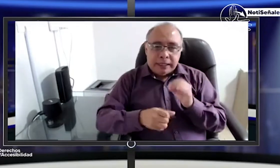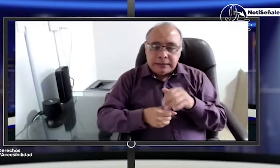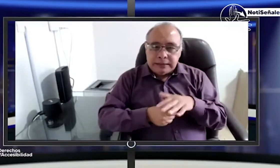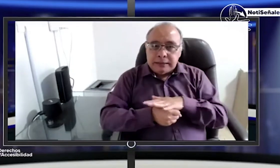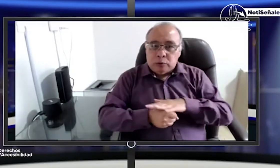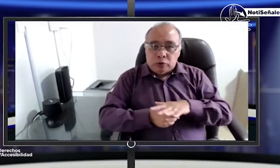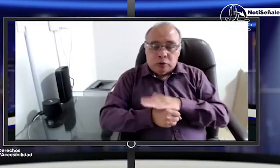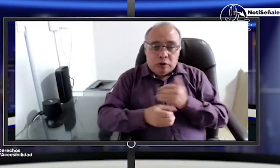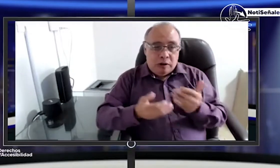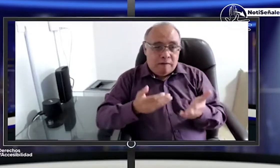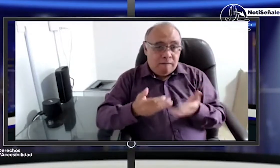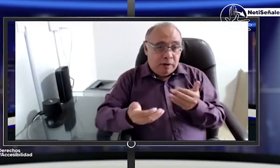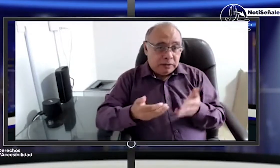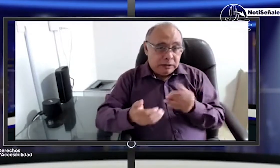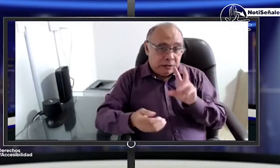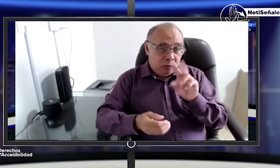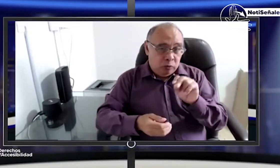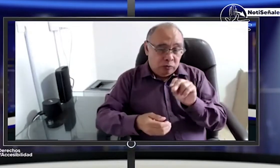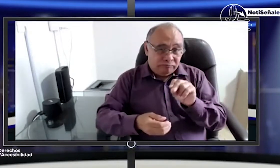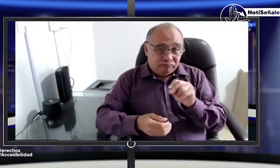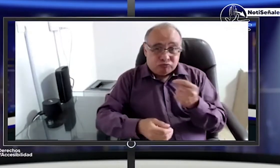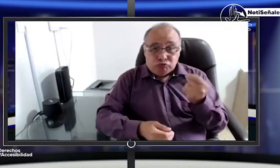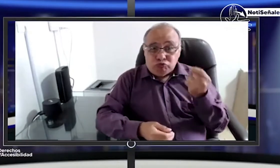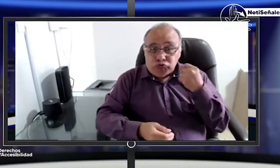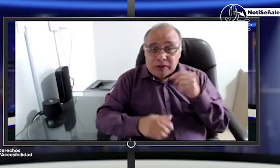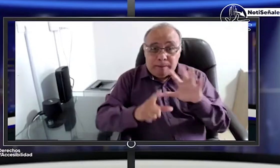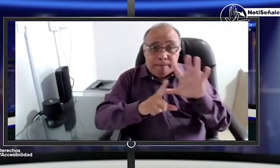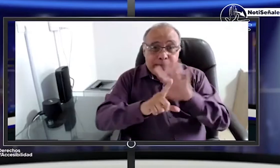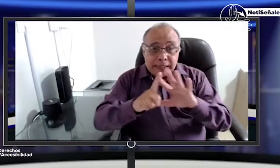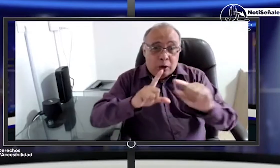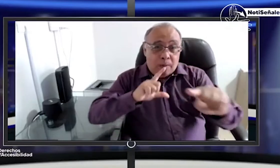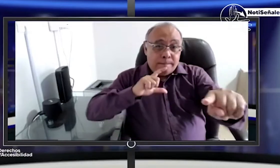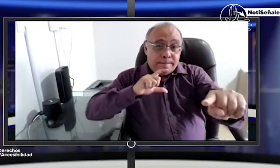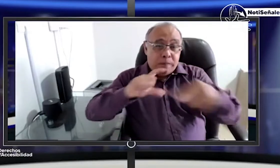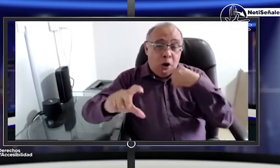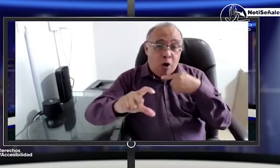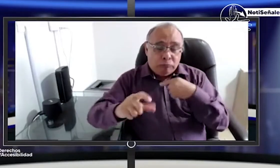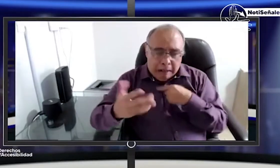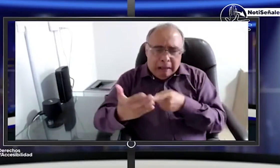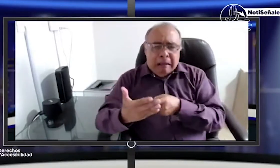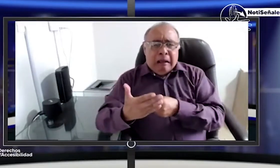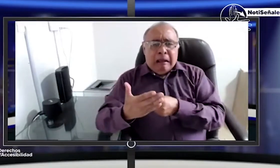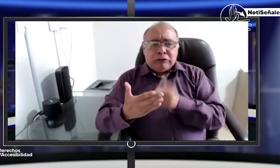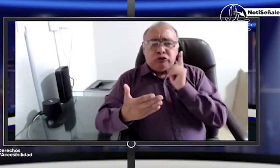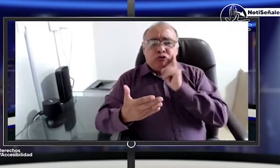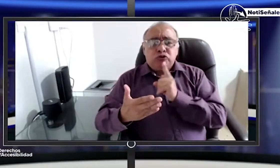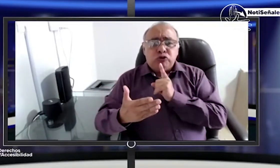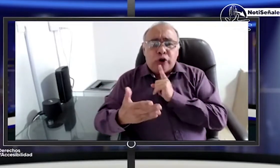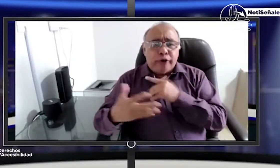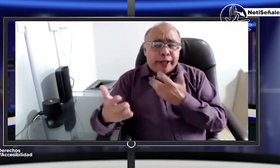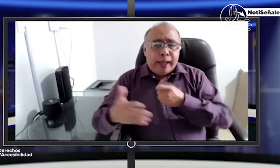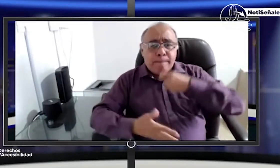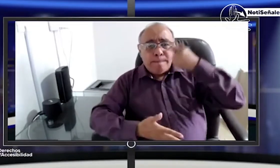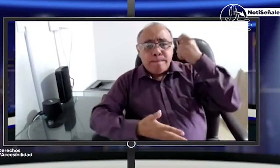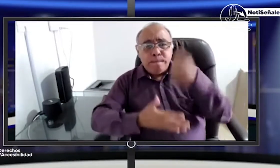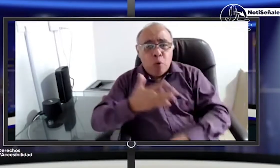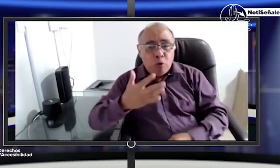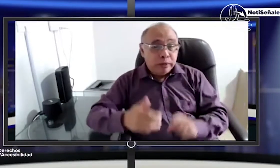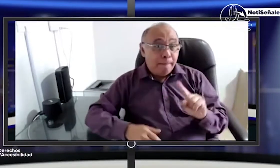hay una información no muy clara muy difusa cuestión que no hace para nada fácil pues